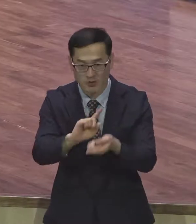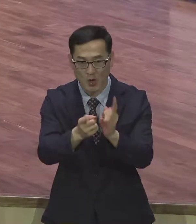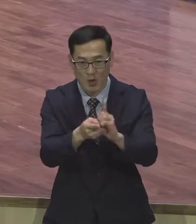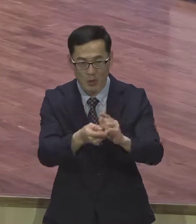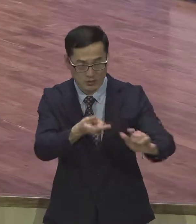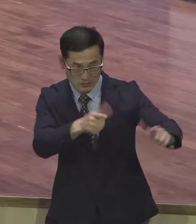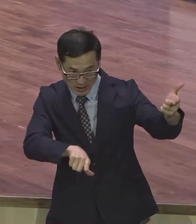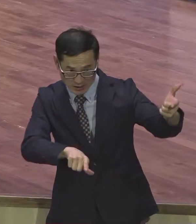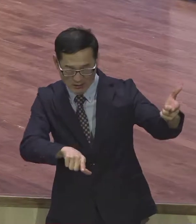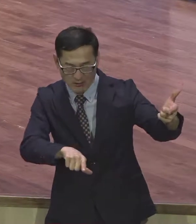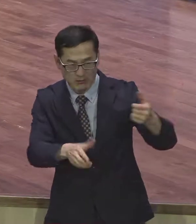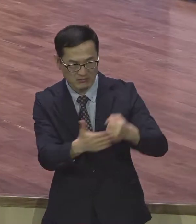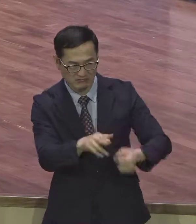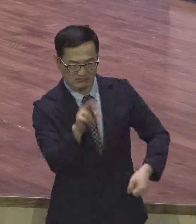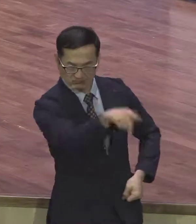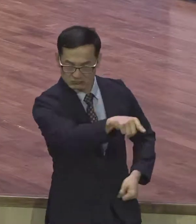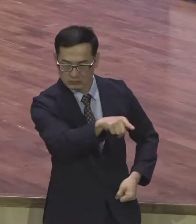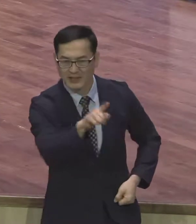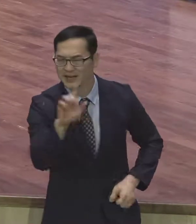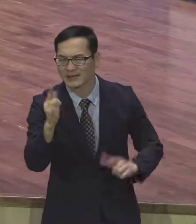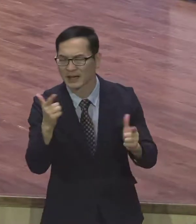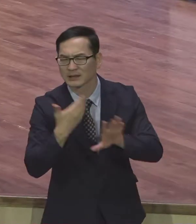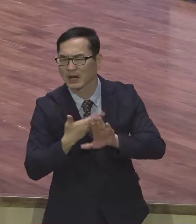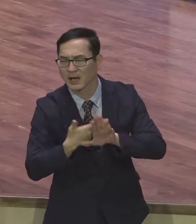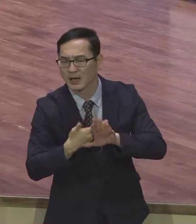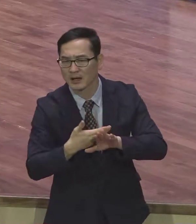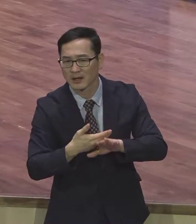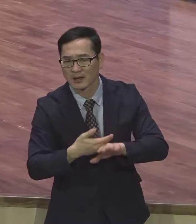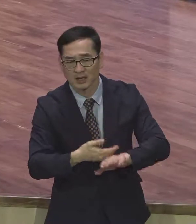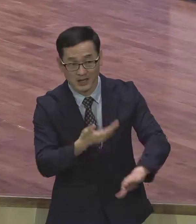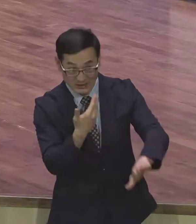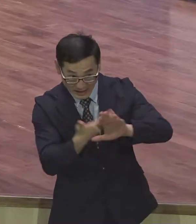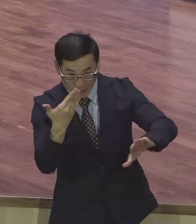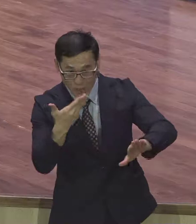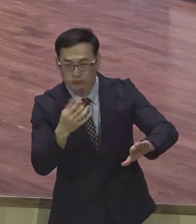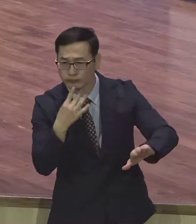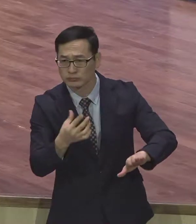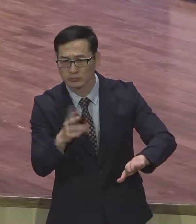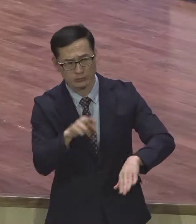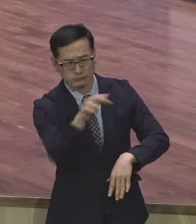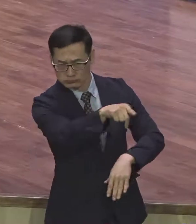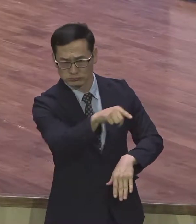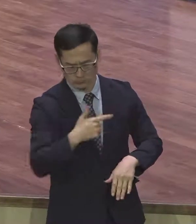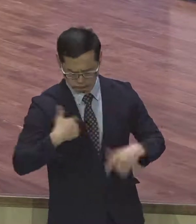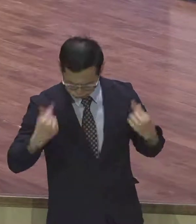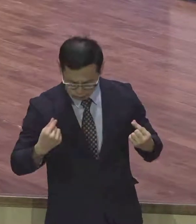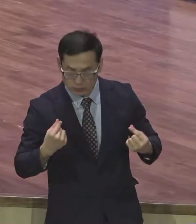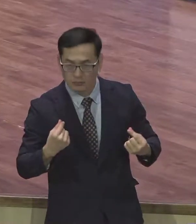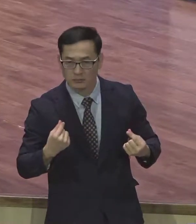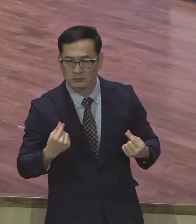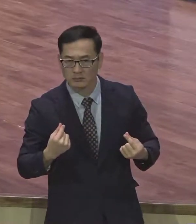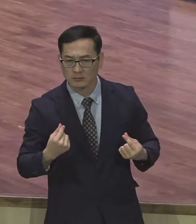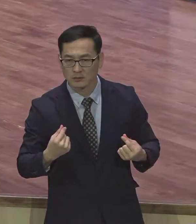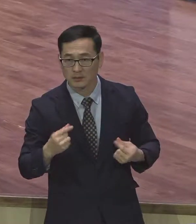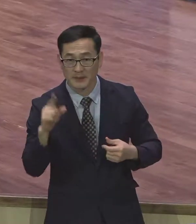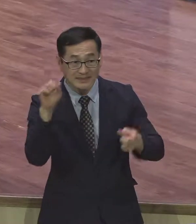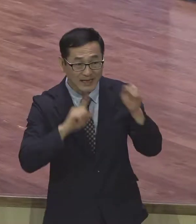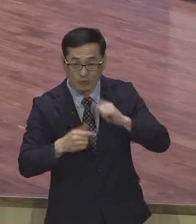보고 틀린다라고 비판하면 서로의 상처를 주고 결국은 공동체가 깨어진다라는